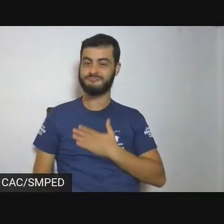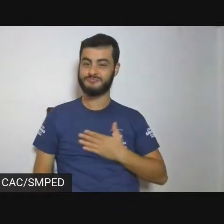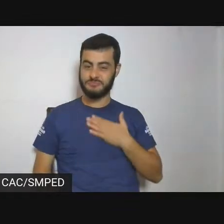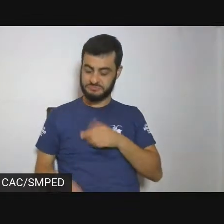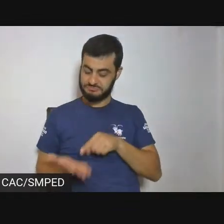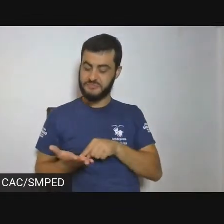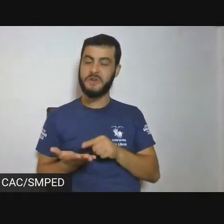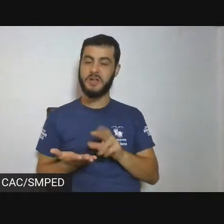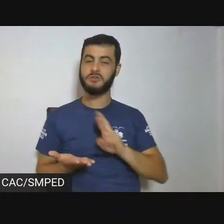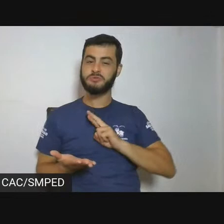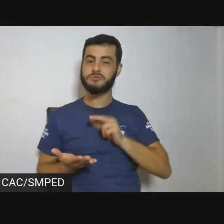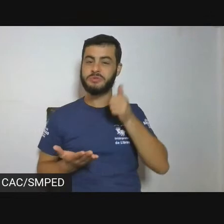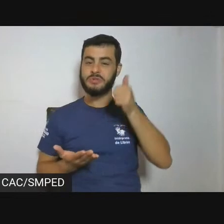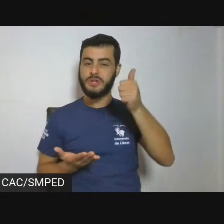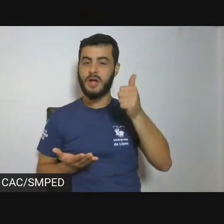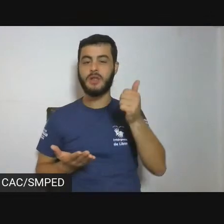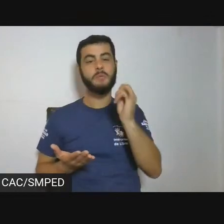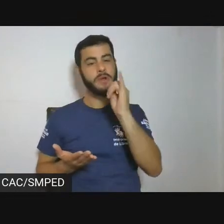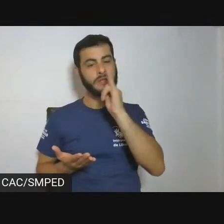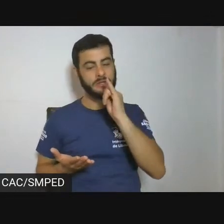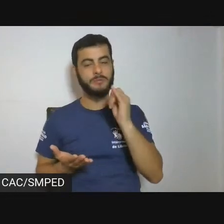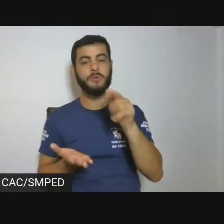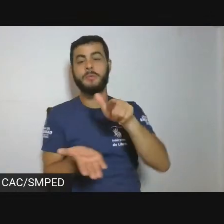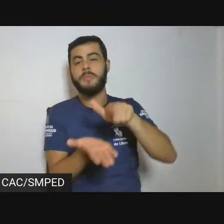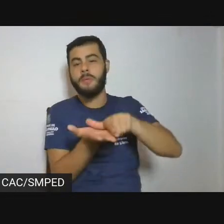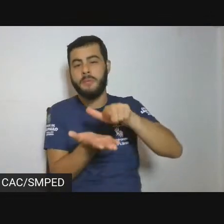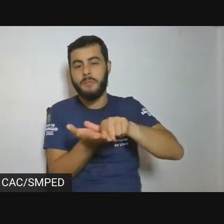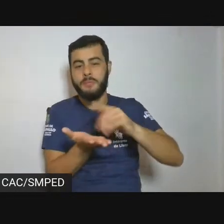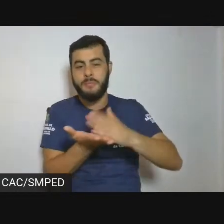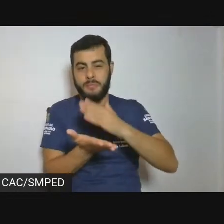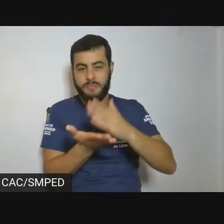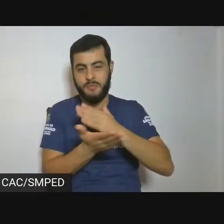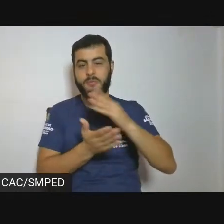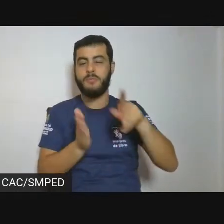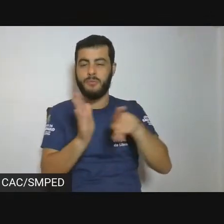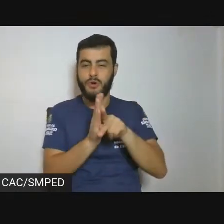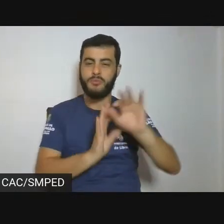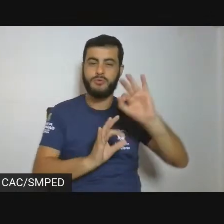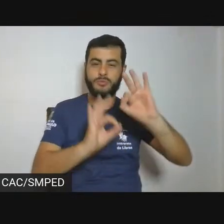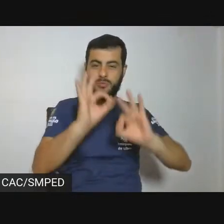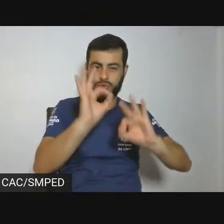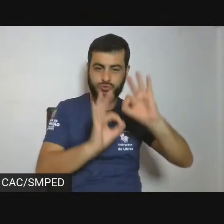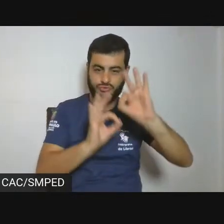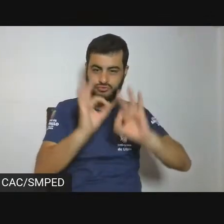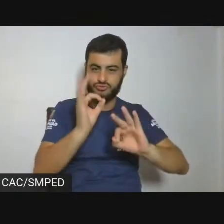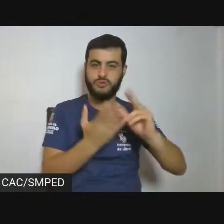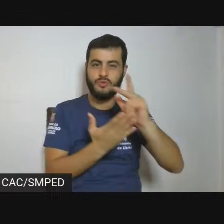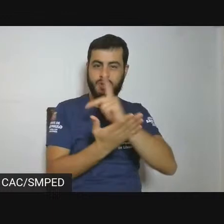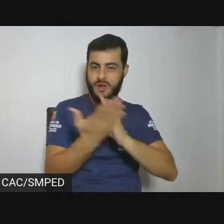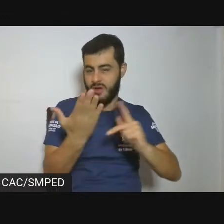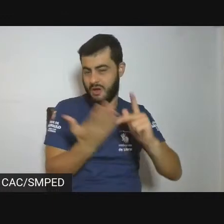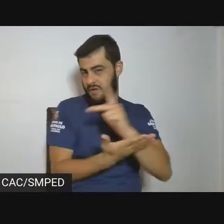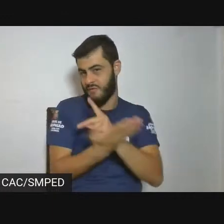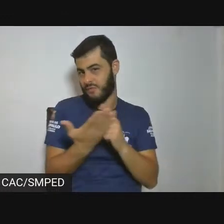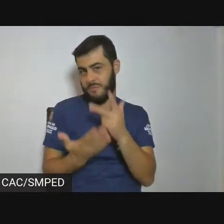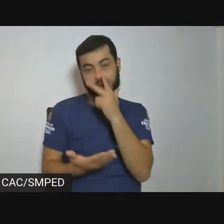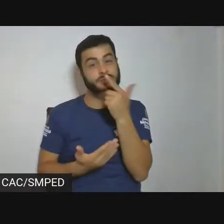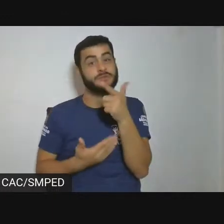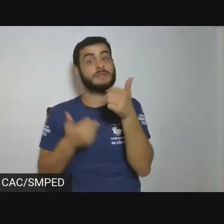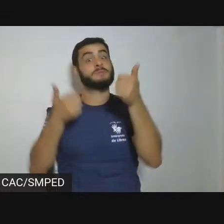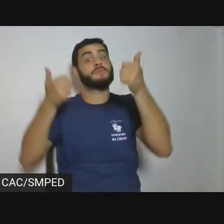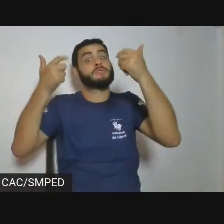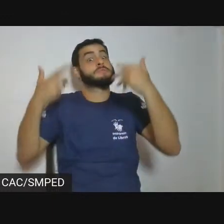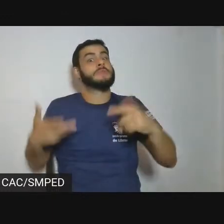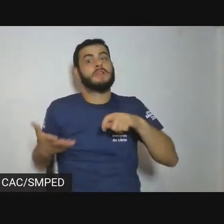no projeto gráfico e não tenho nem muito o que dizer sobre ele